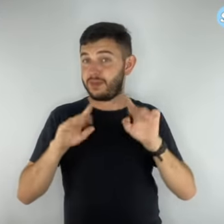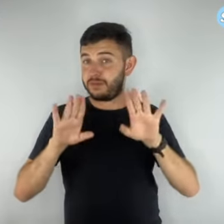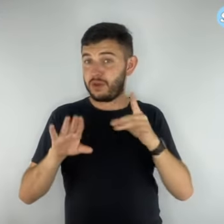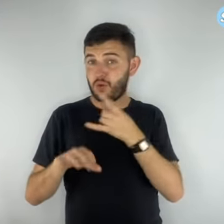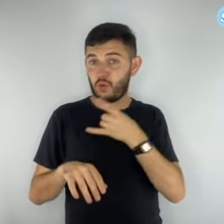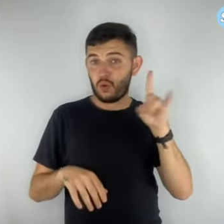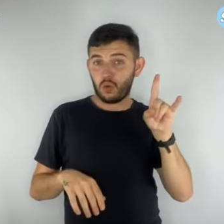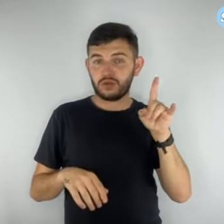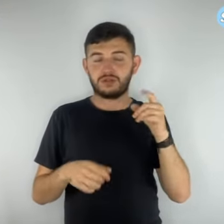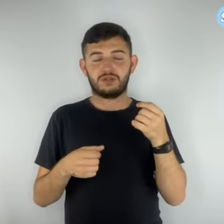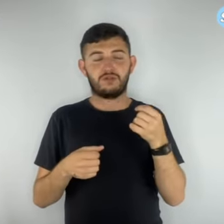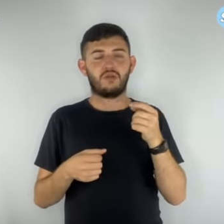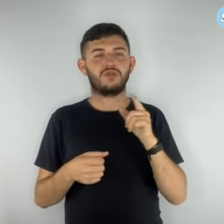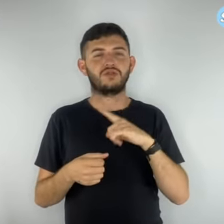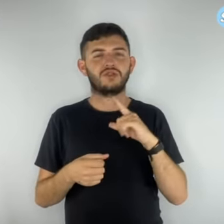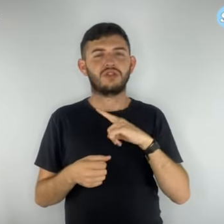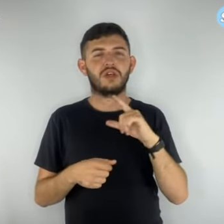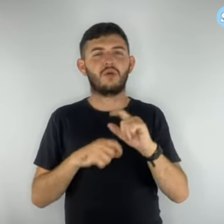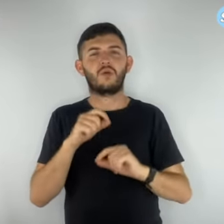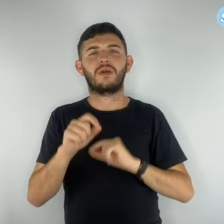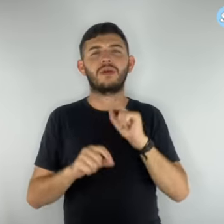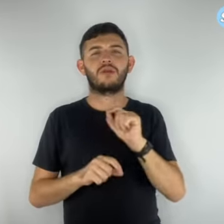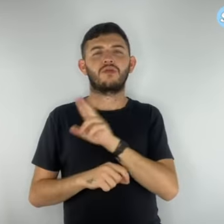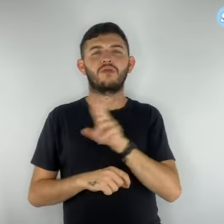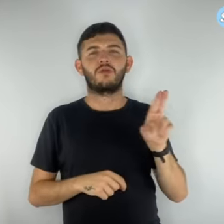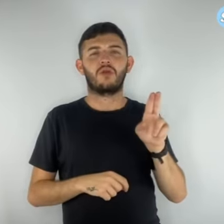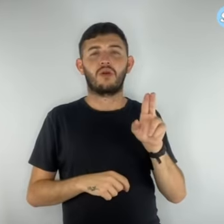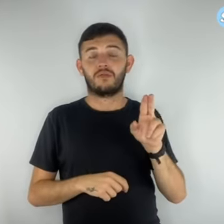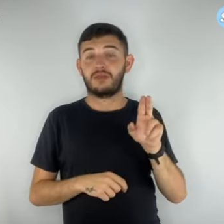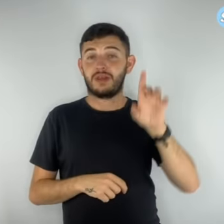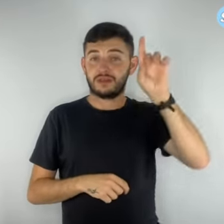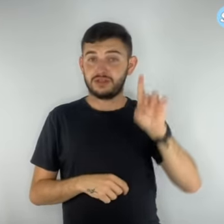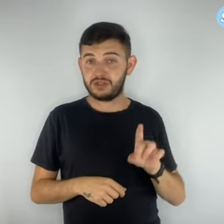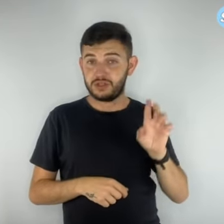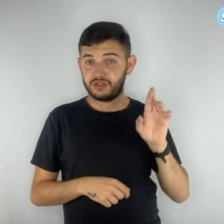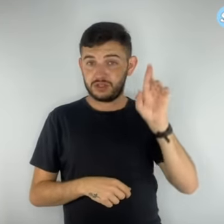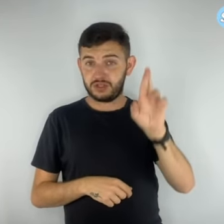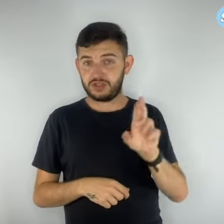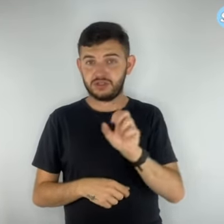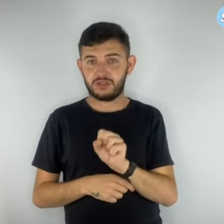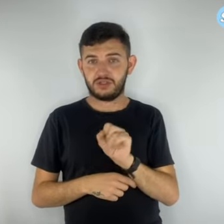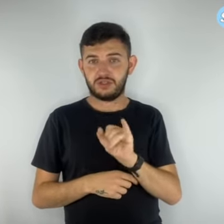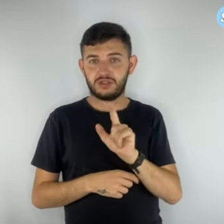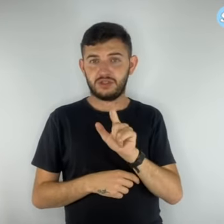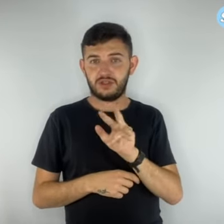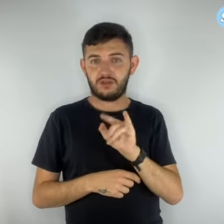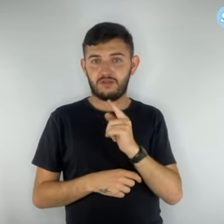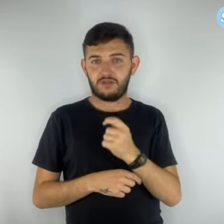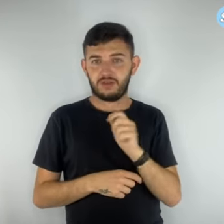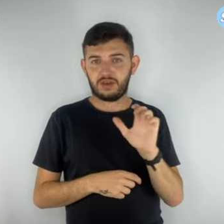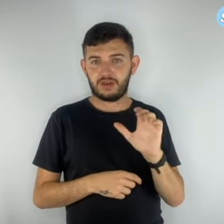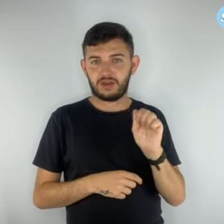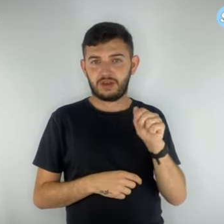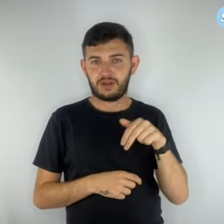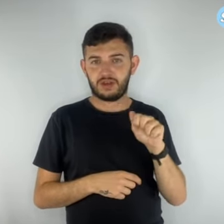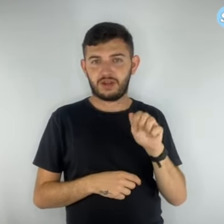constava o nome da dirigente, Silvia Canabrava. O envio é feito posteriormente a uma